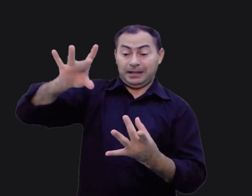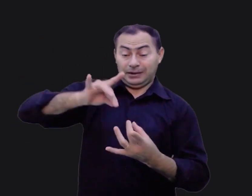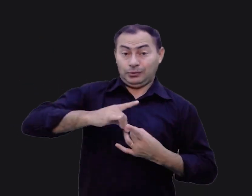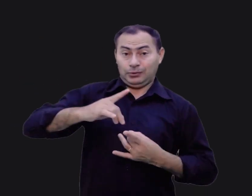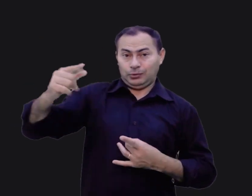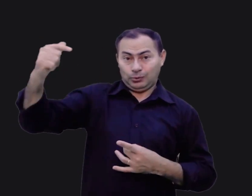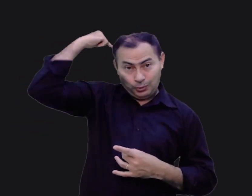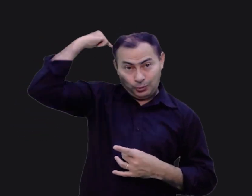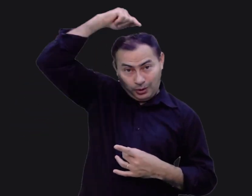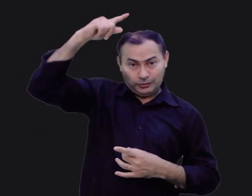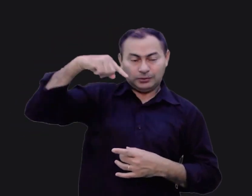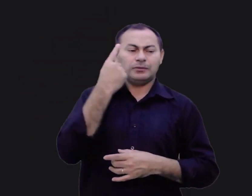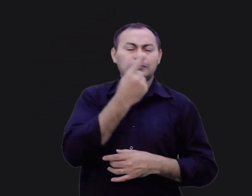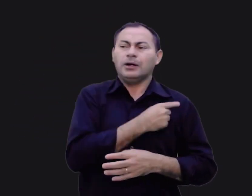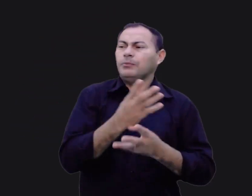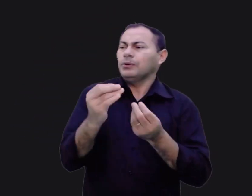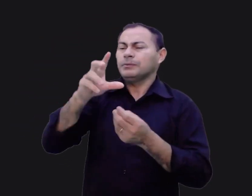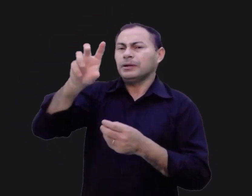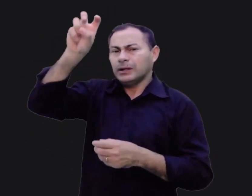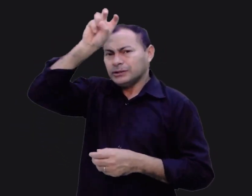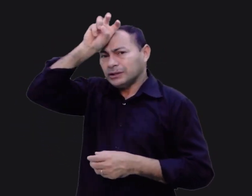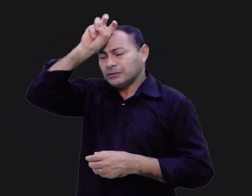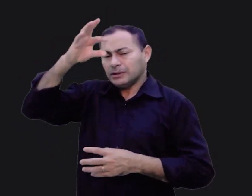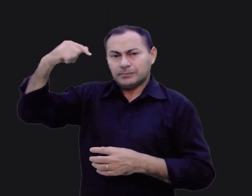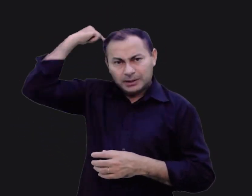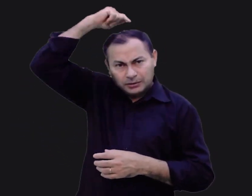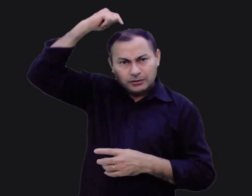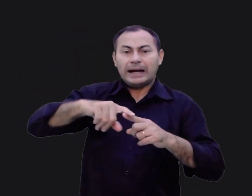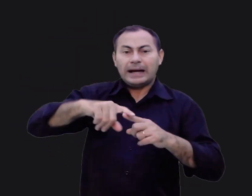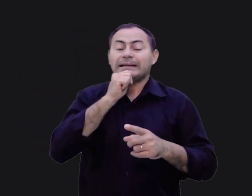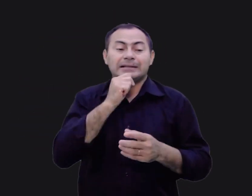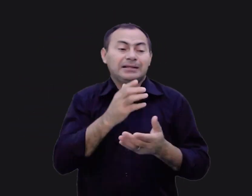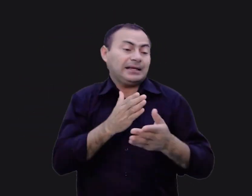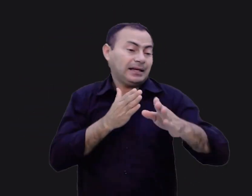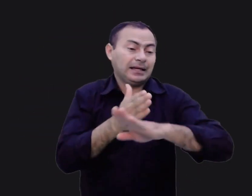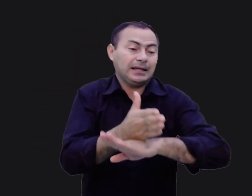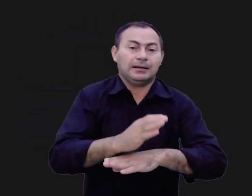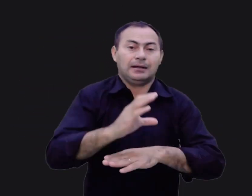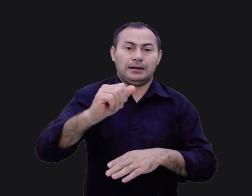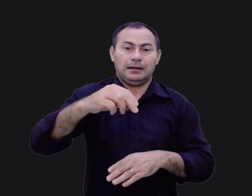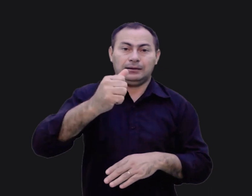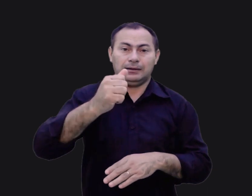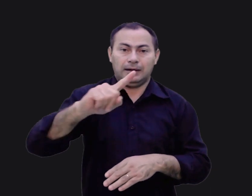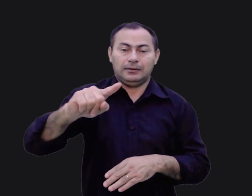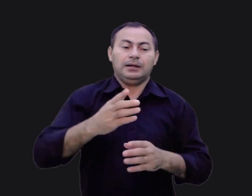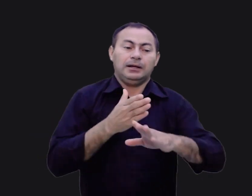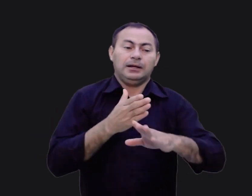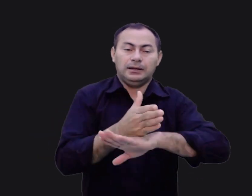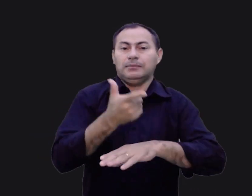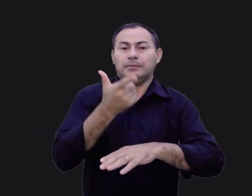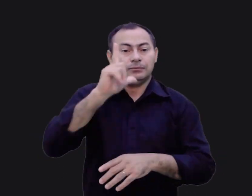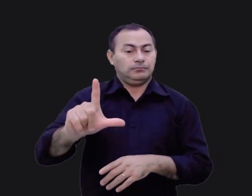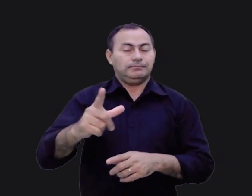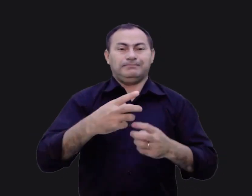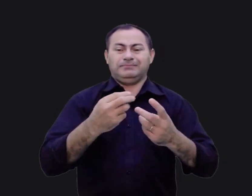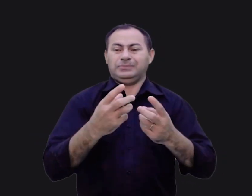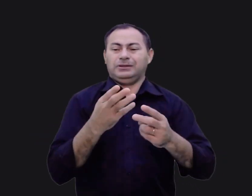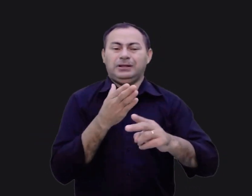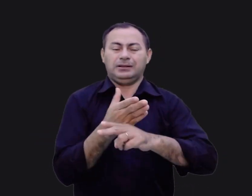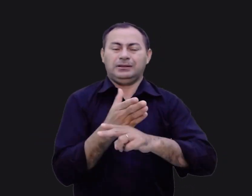Muitos são libertos do Egito espiritual, mas nunca chegam nem a entrar em Canaã. Muitos entram, mas não conquistam muito